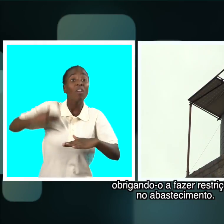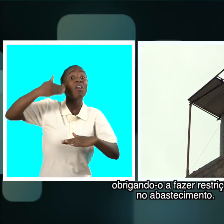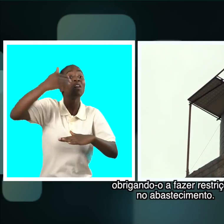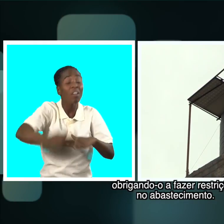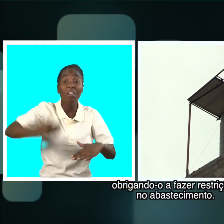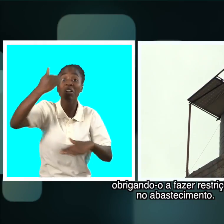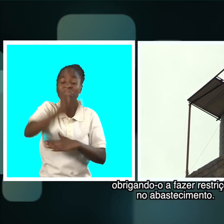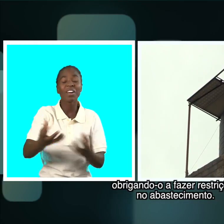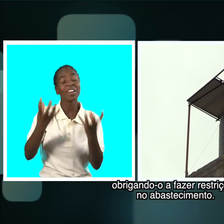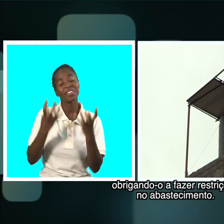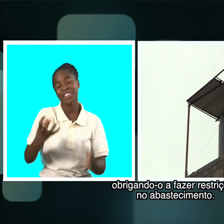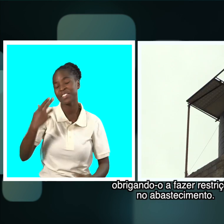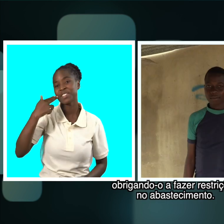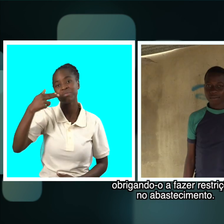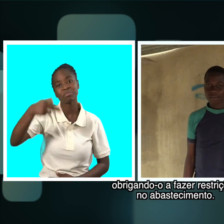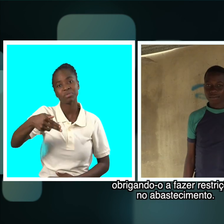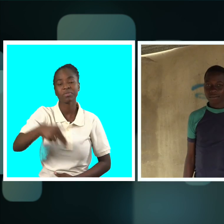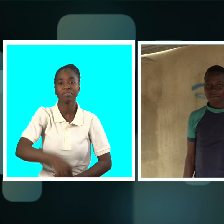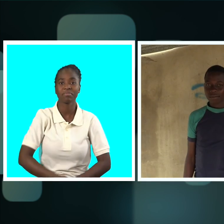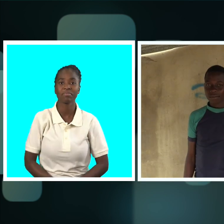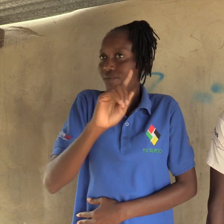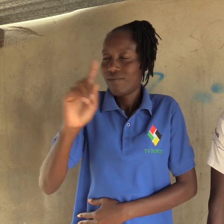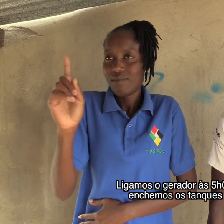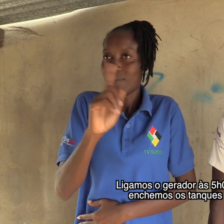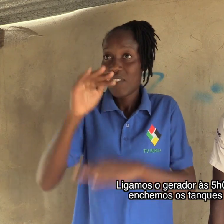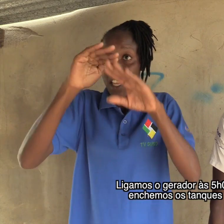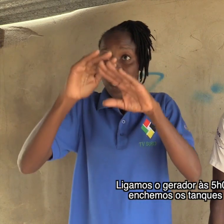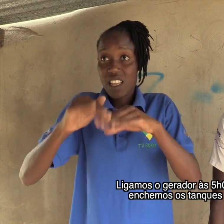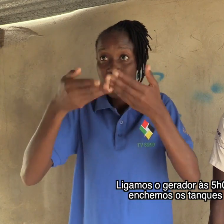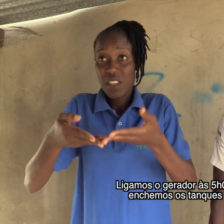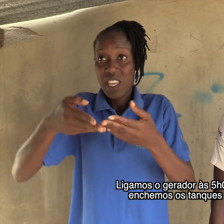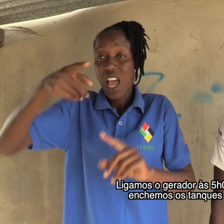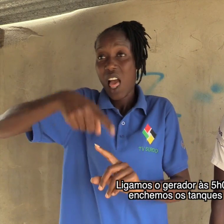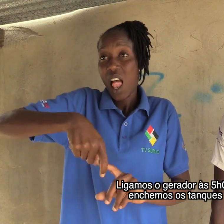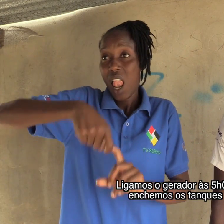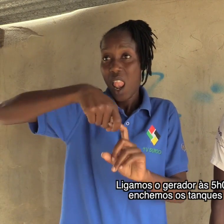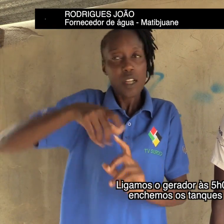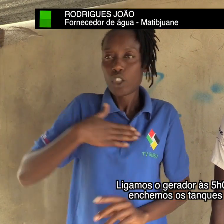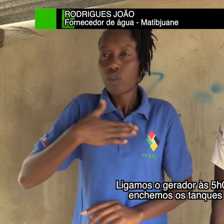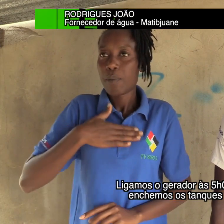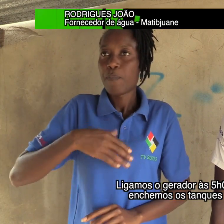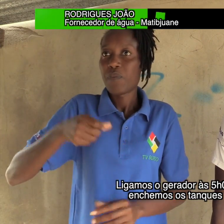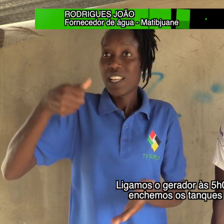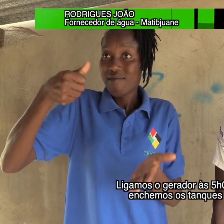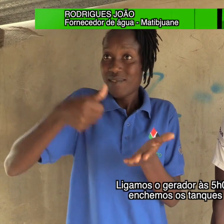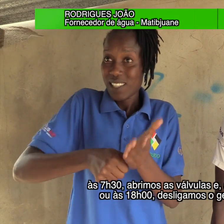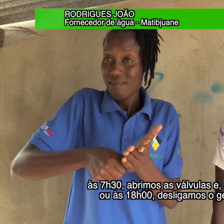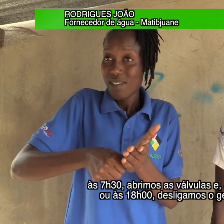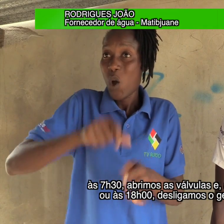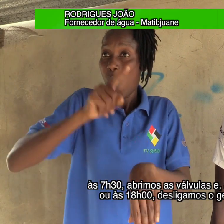obrigando-o a fazer restrições no abastecimento. Estamos a ligar o gerador às 5, então achermos os tanques e